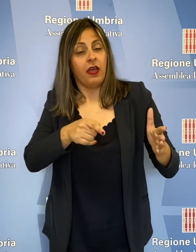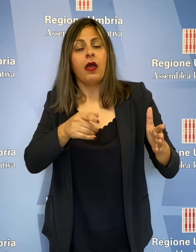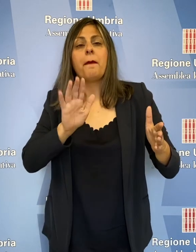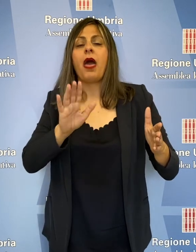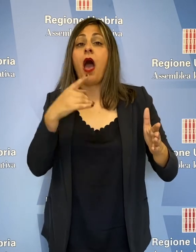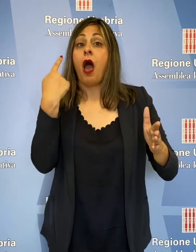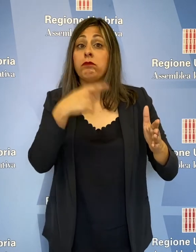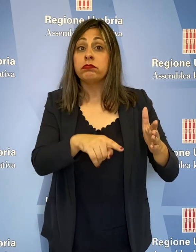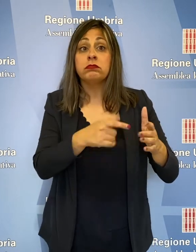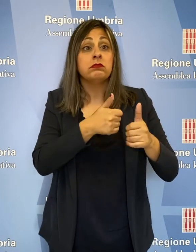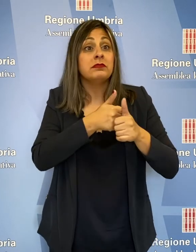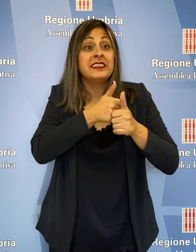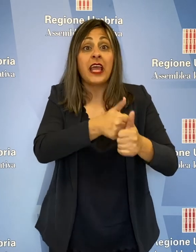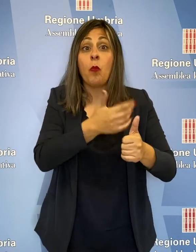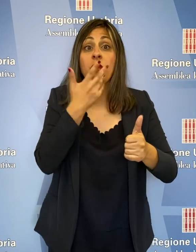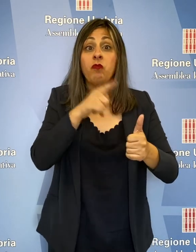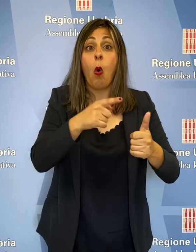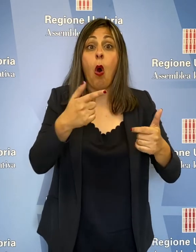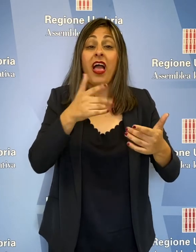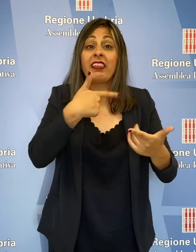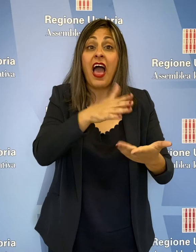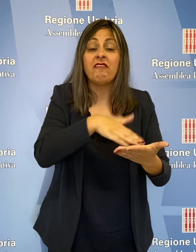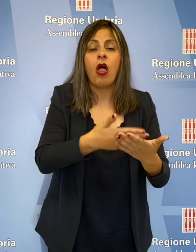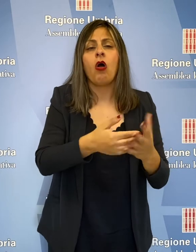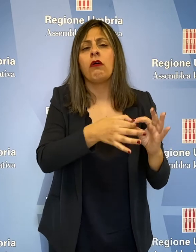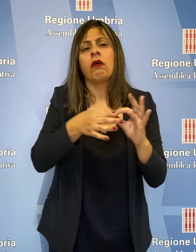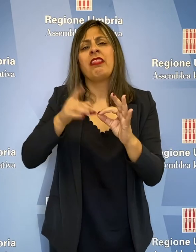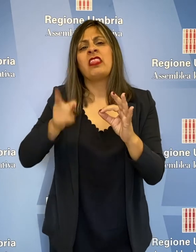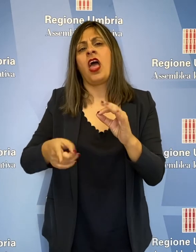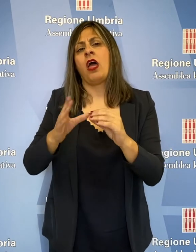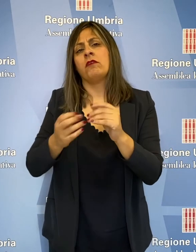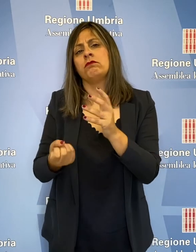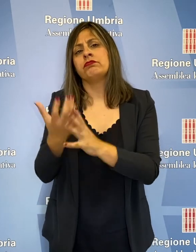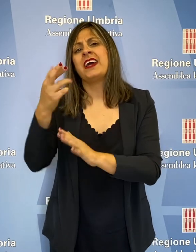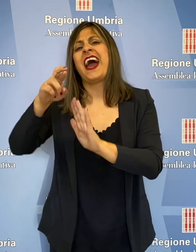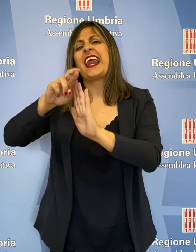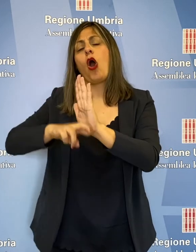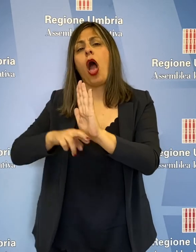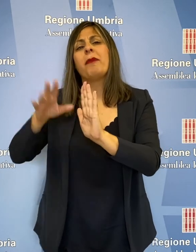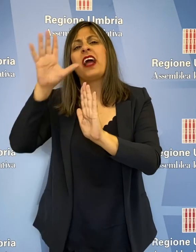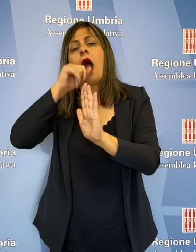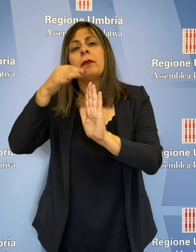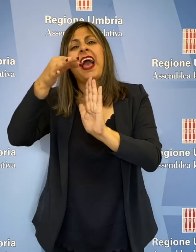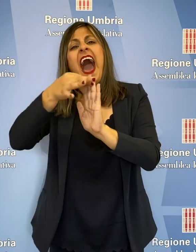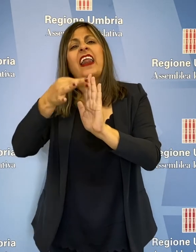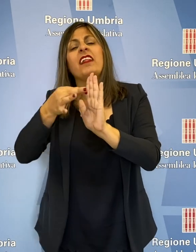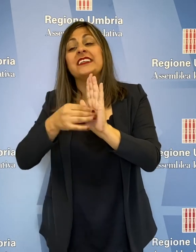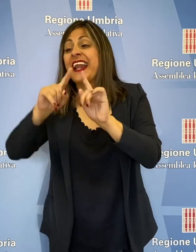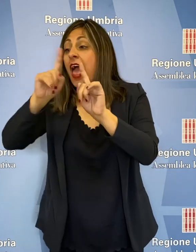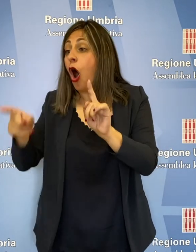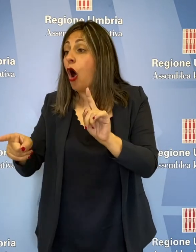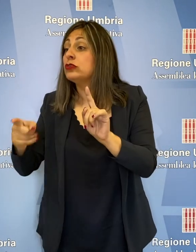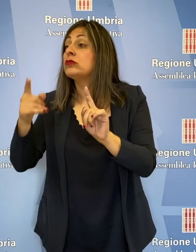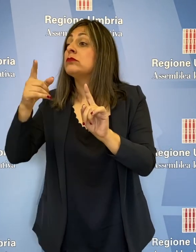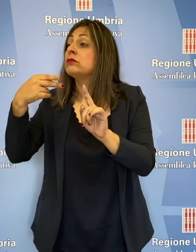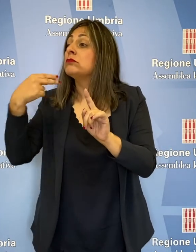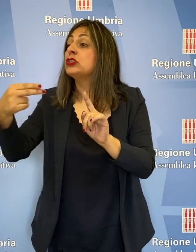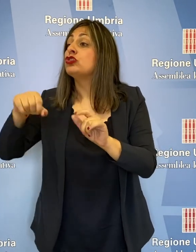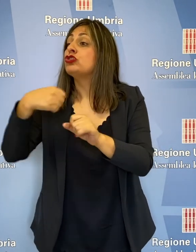un regolamento per definire le caratteristiche che deve avere un negozio per essere definito storico. Nella risposta l'assessore Fioroni ha